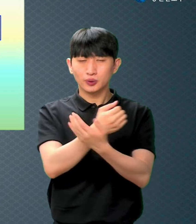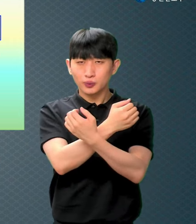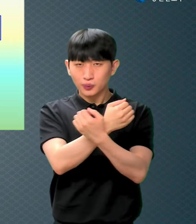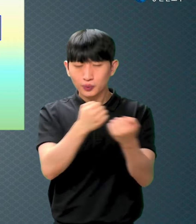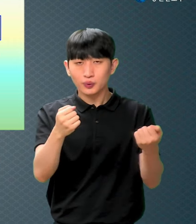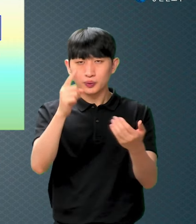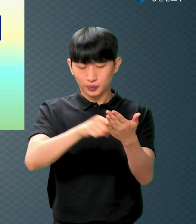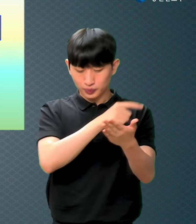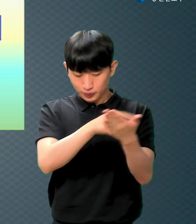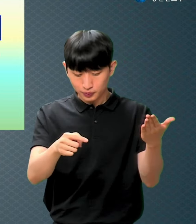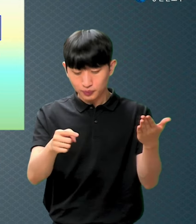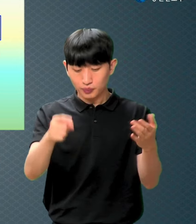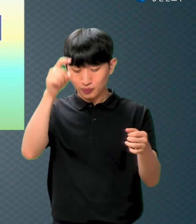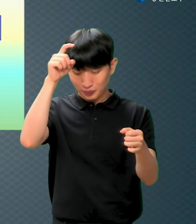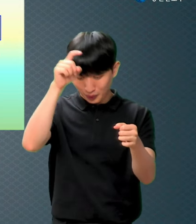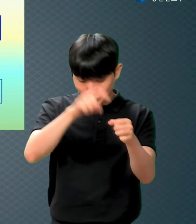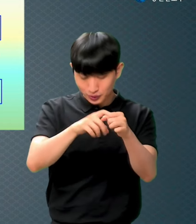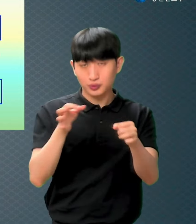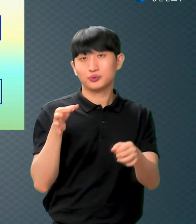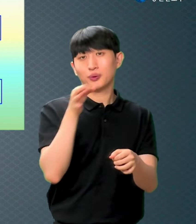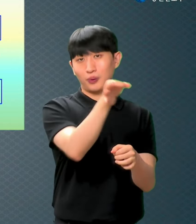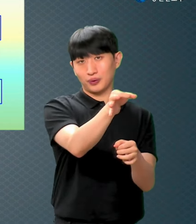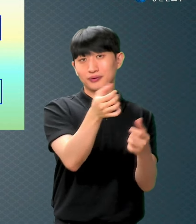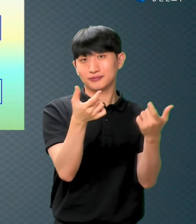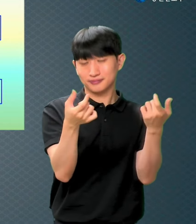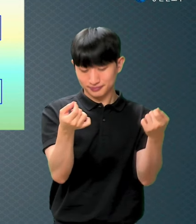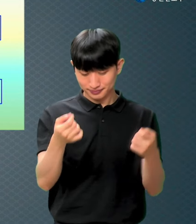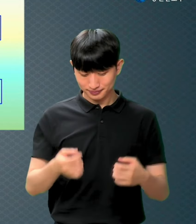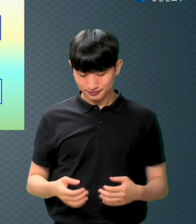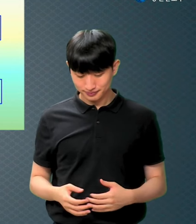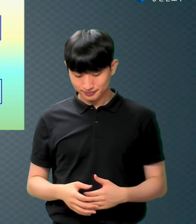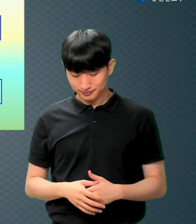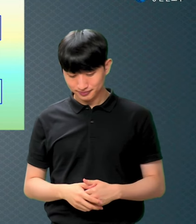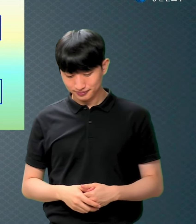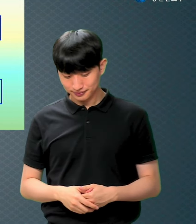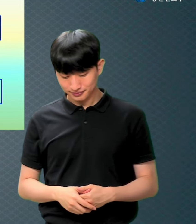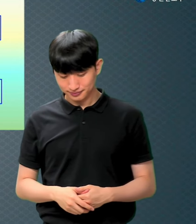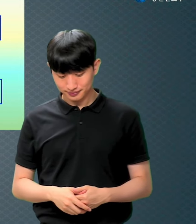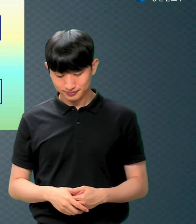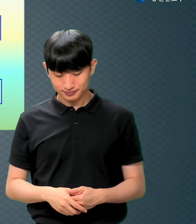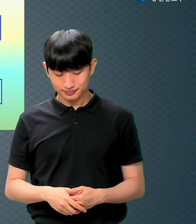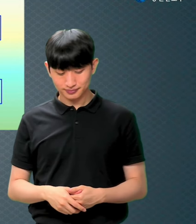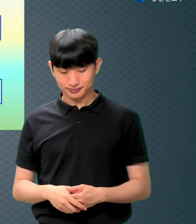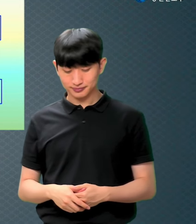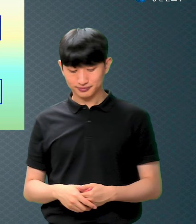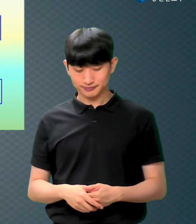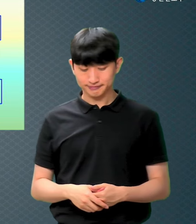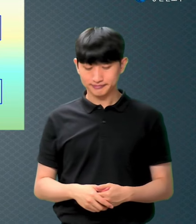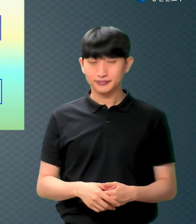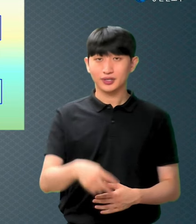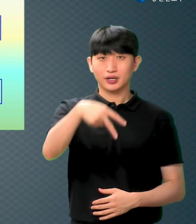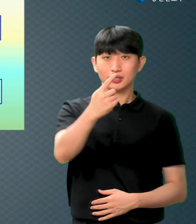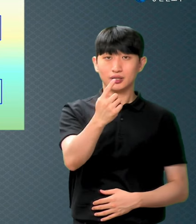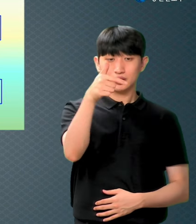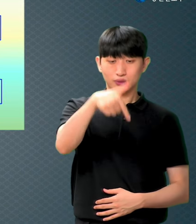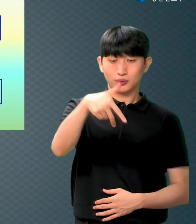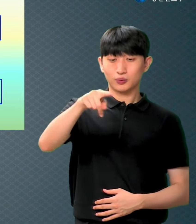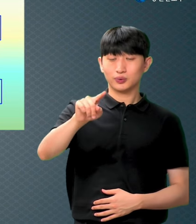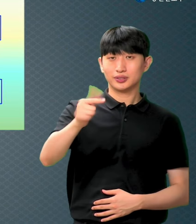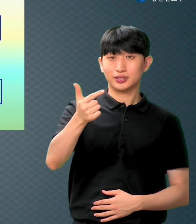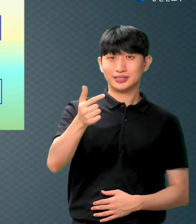그러니까 이 속전이라고 하는 말 이것은요 뭘 의미하는 거냐